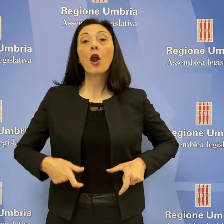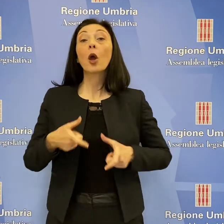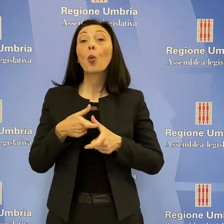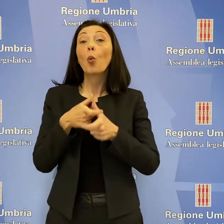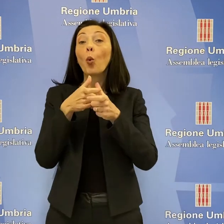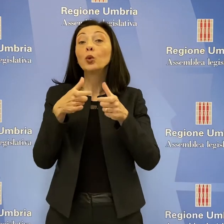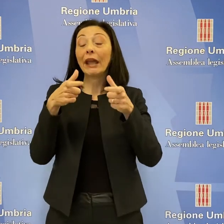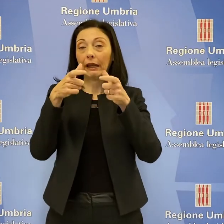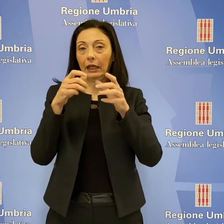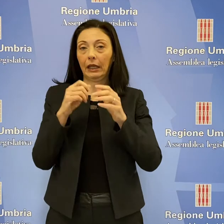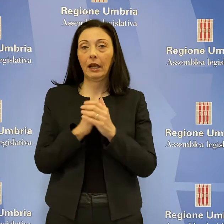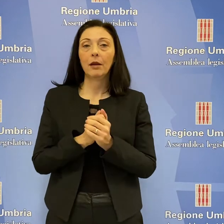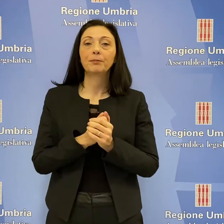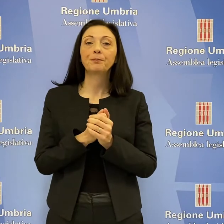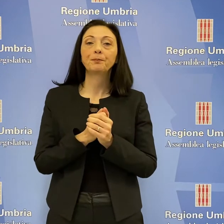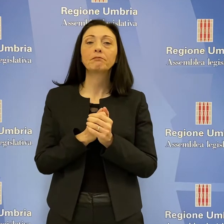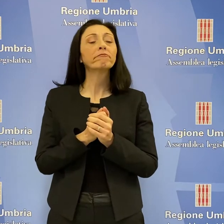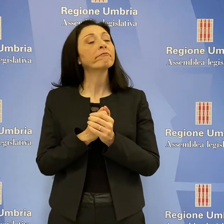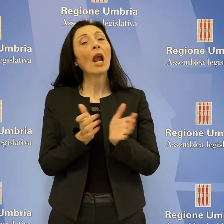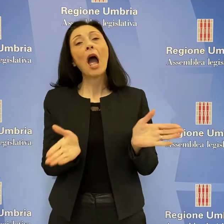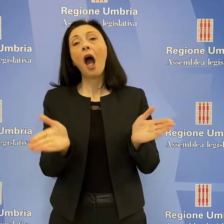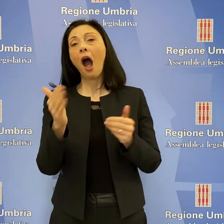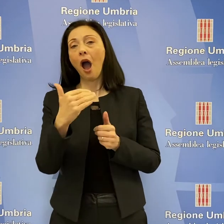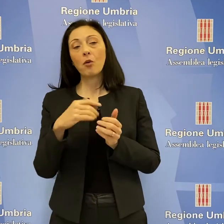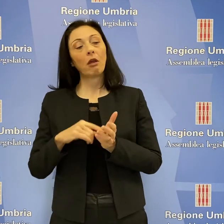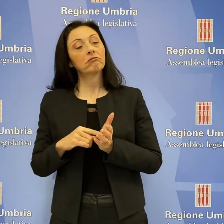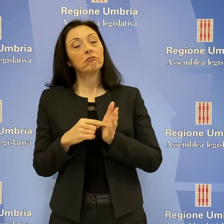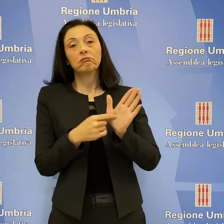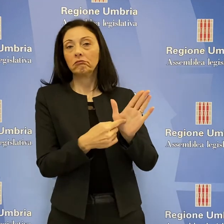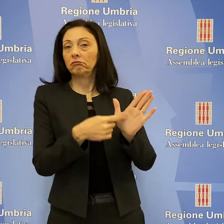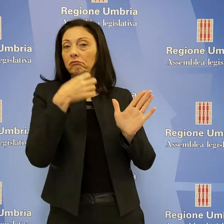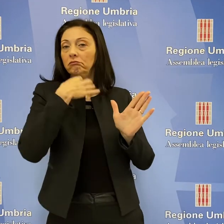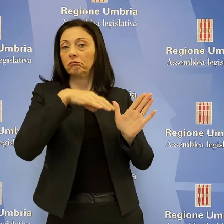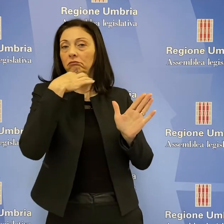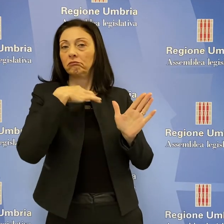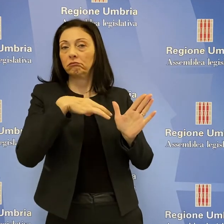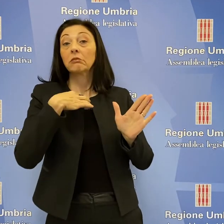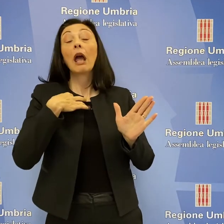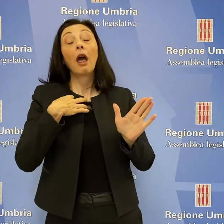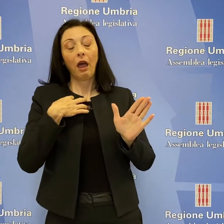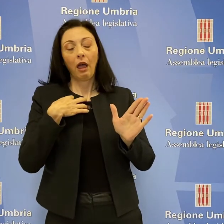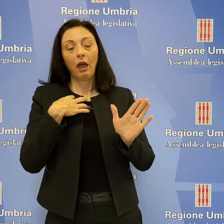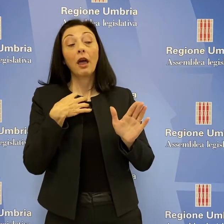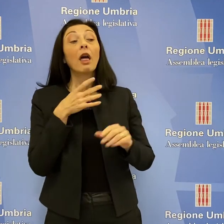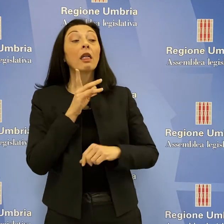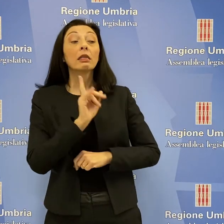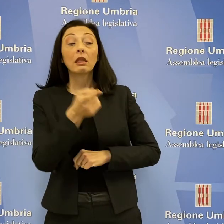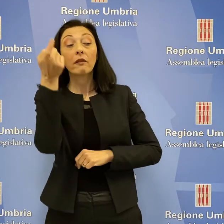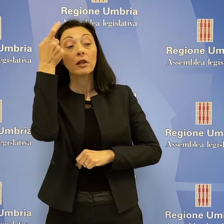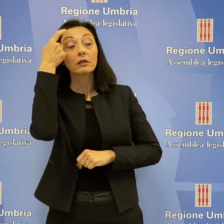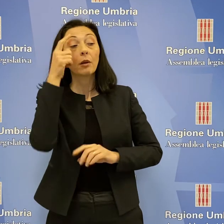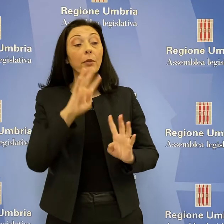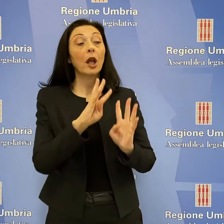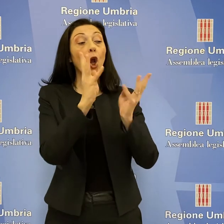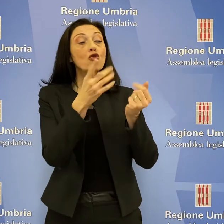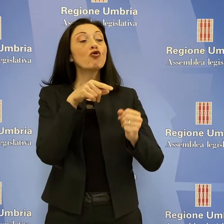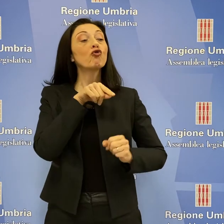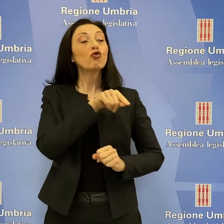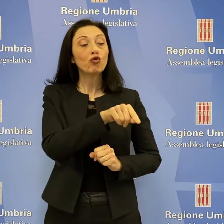collo retto e della cervice uterina. Illustrando l'atto in aula, Porzi ha sottolineato che è necessario sapere quando